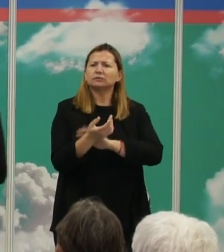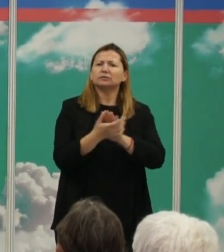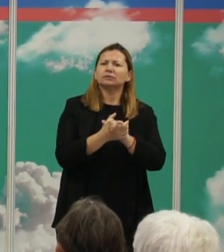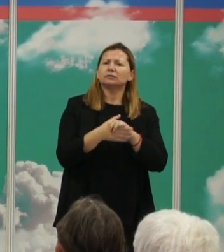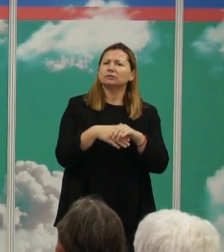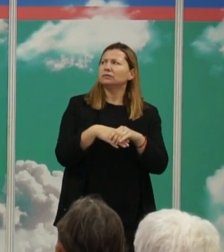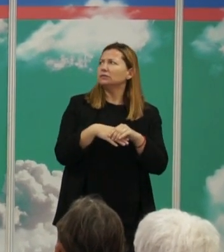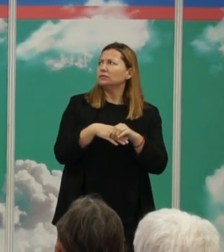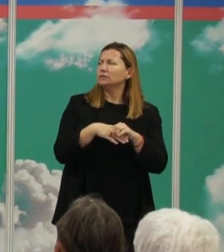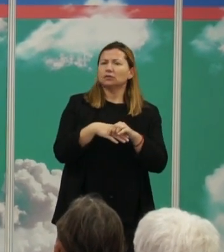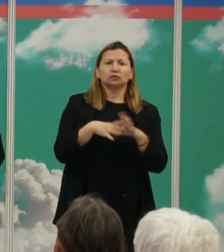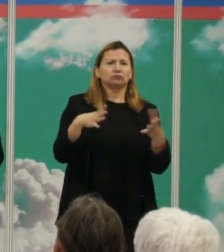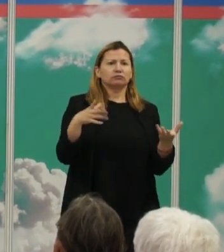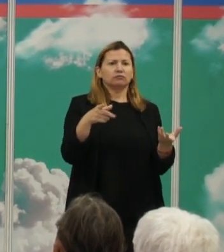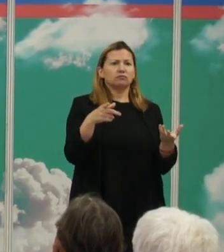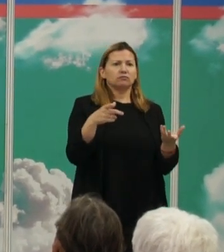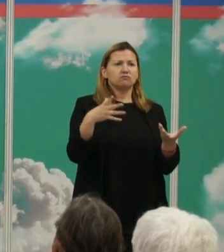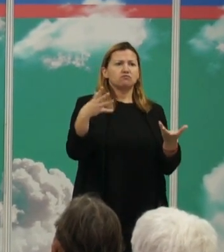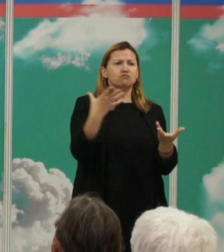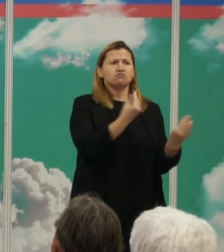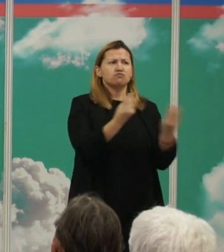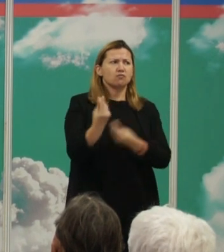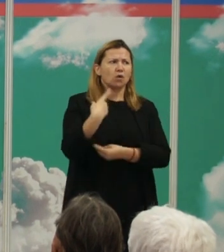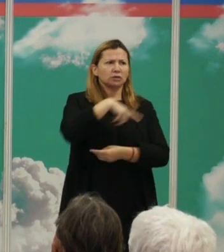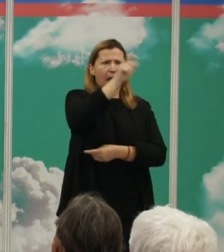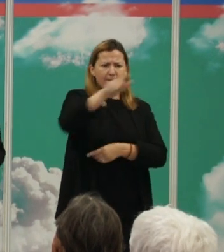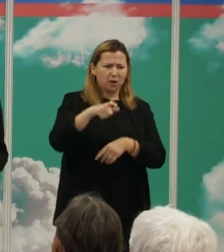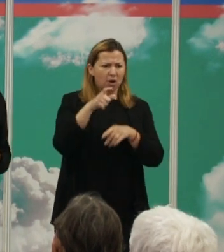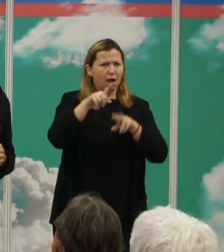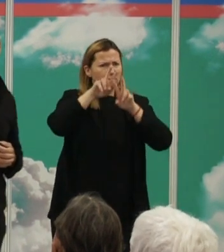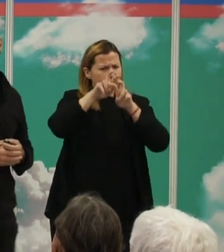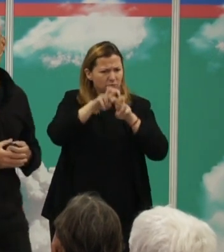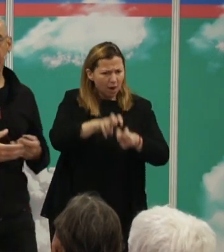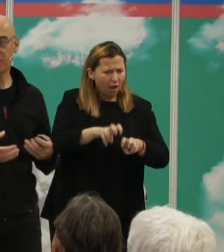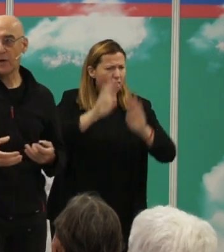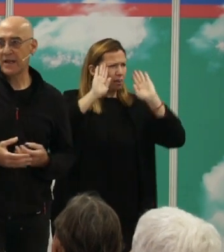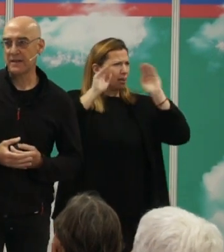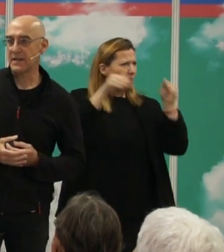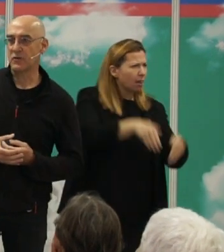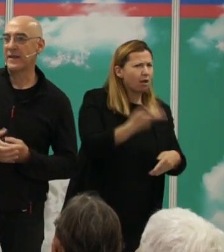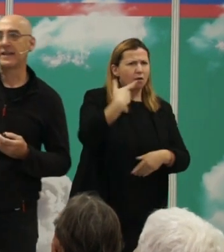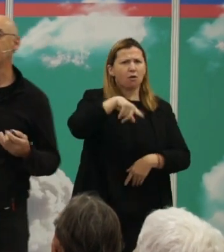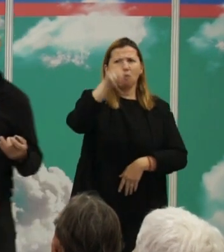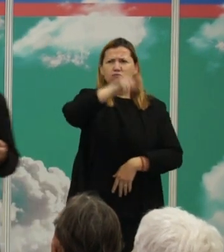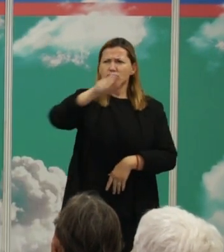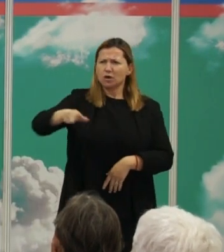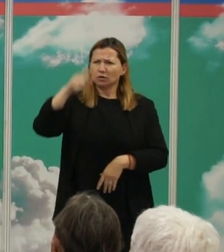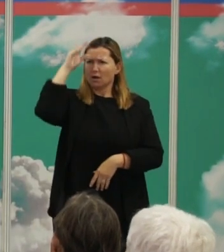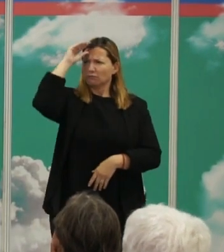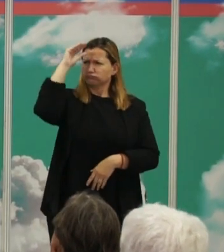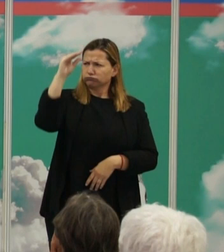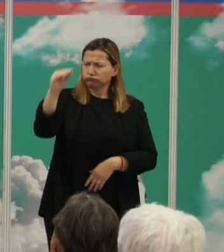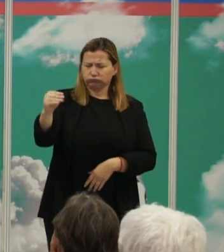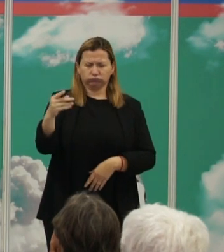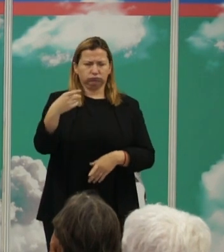ha traído la atención de muchísimos investigadores, muchísimos intelectuales de todas las disciplinas,